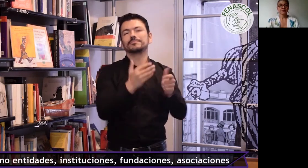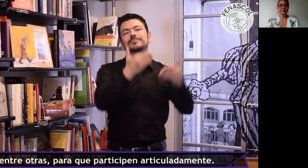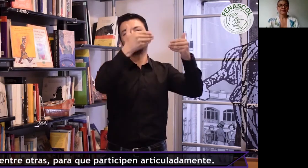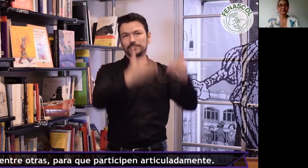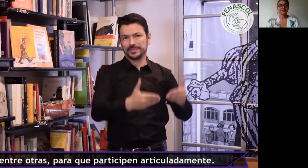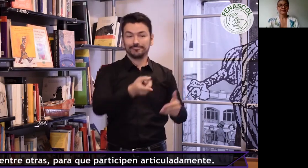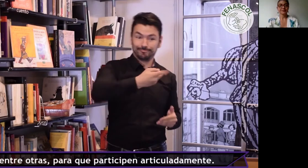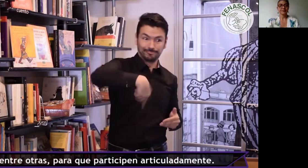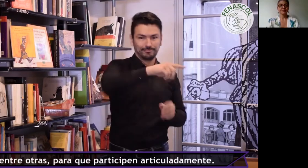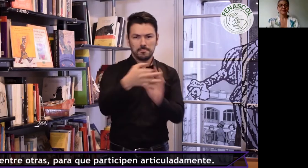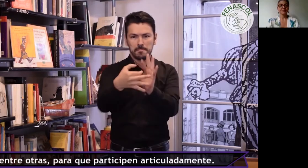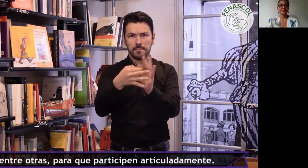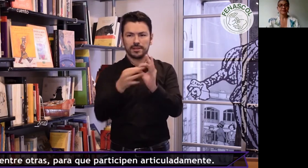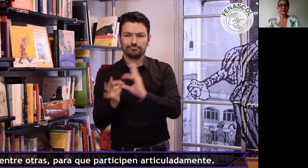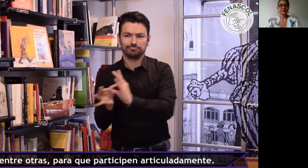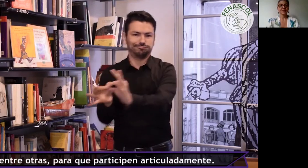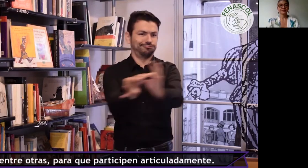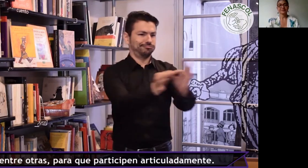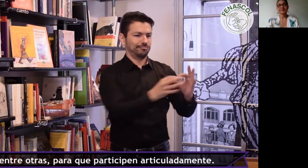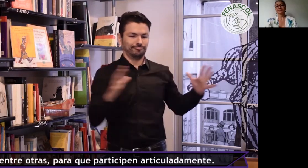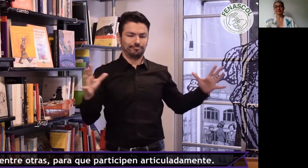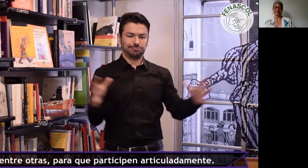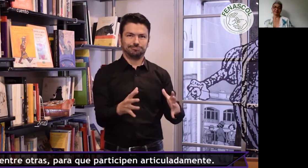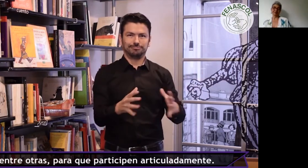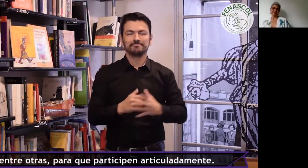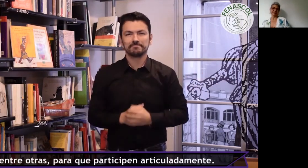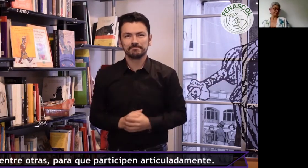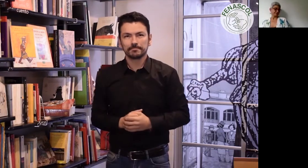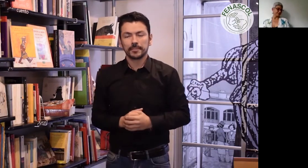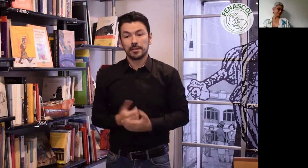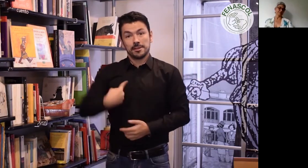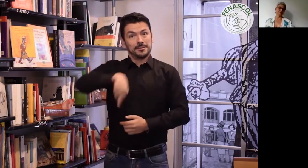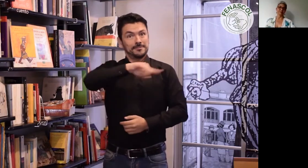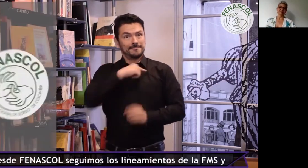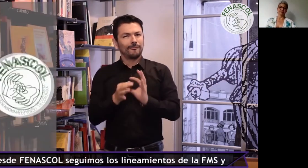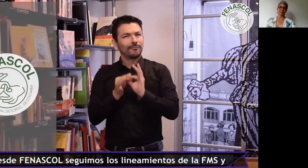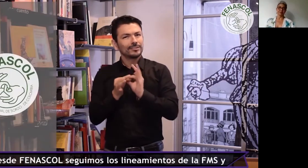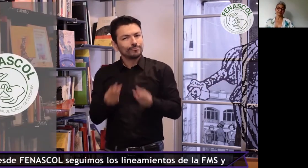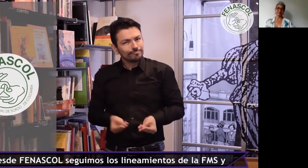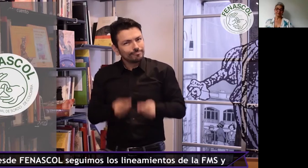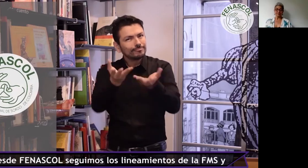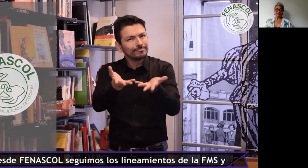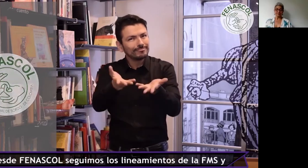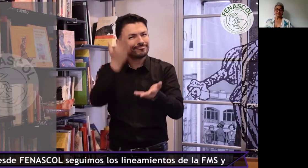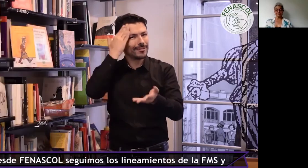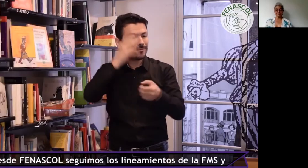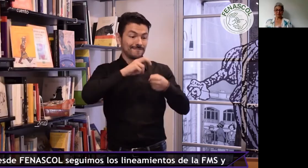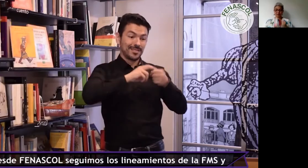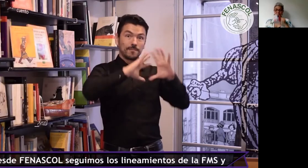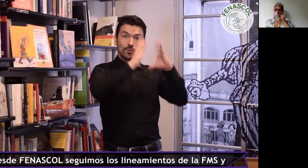asociaciones entre otras para que participen articuladamente desde FENASCOL seguimos los lineamientos de